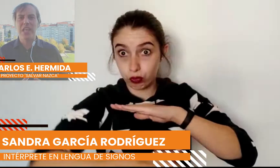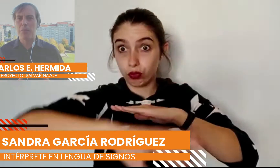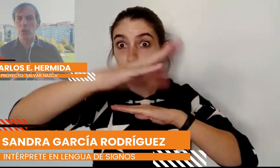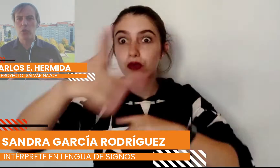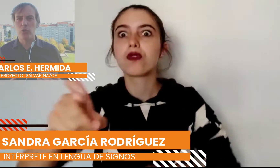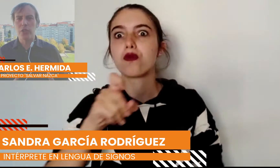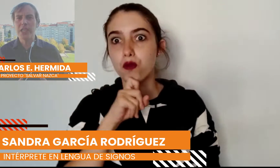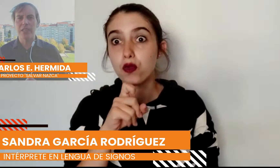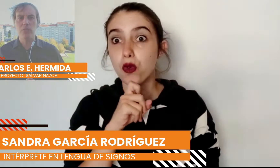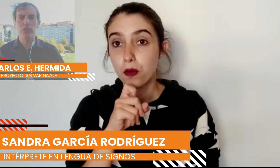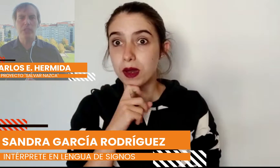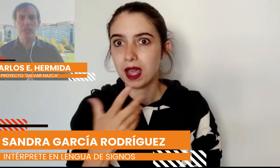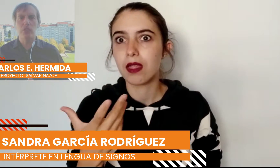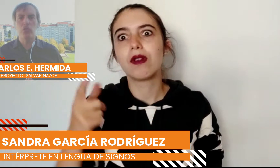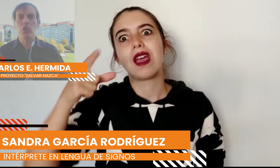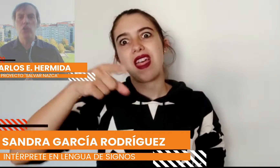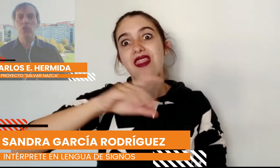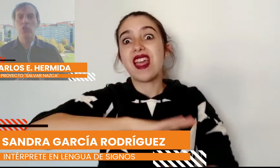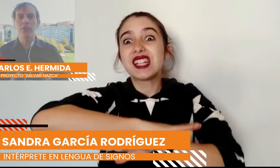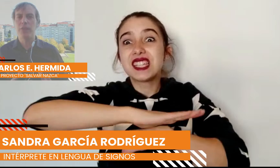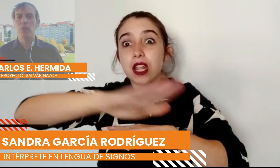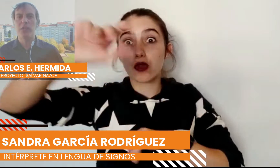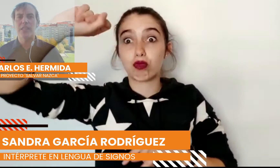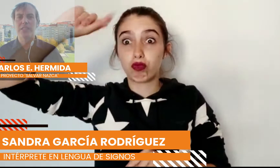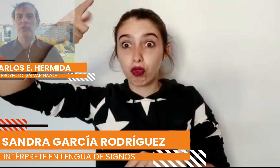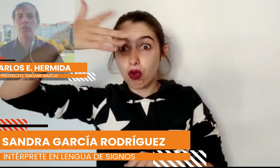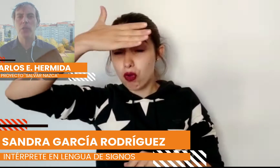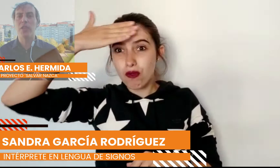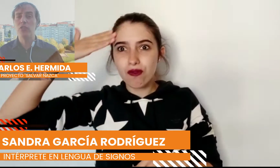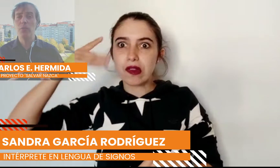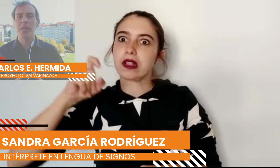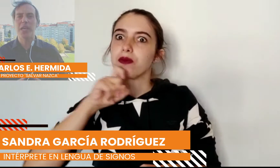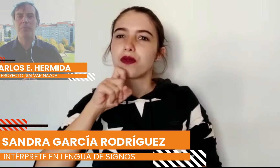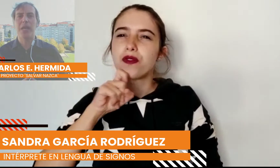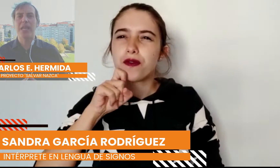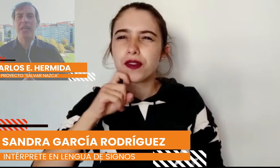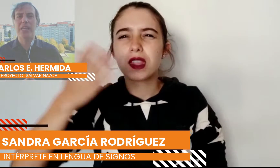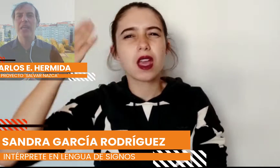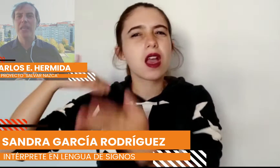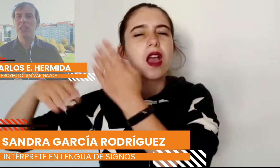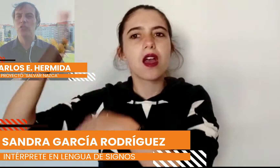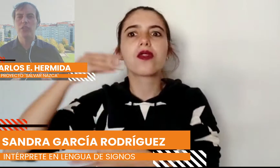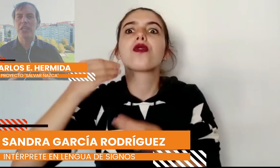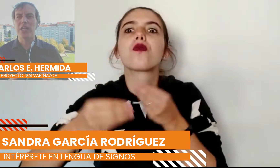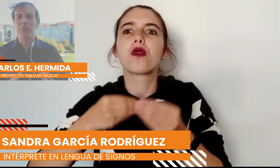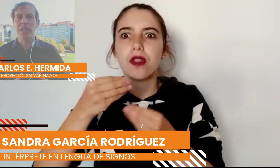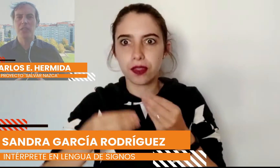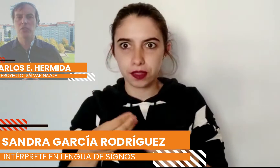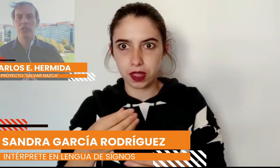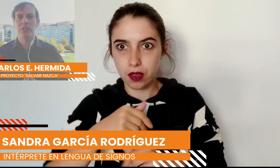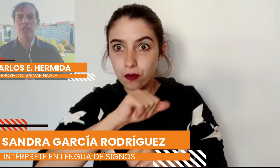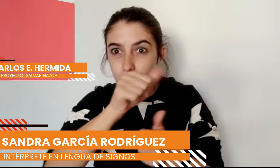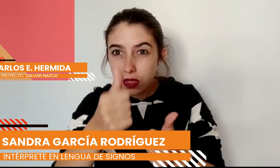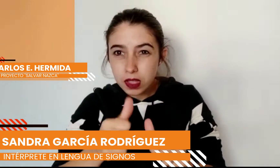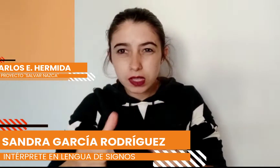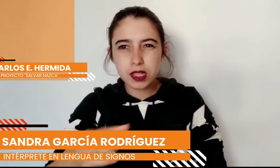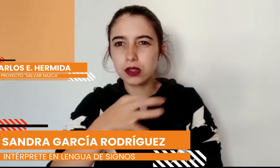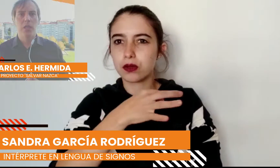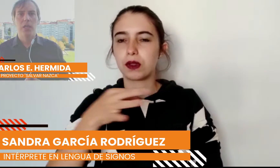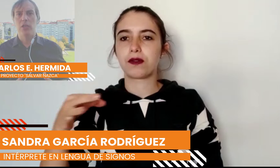la monotonía de un desierto son dificultades que tuvieron que superar para crear estos enigmáticos diseños. Y